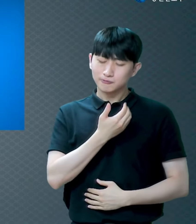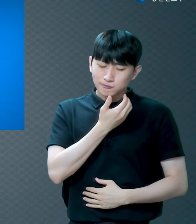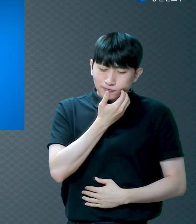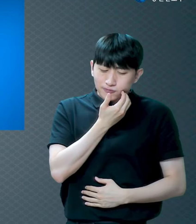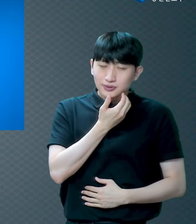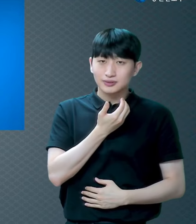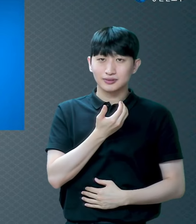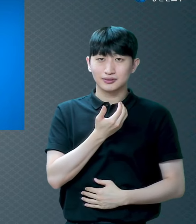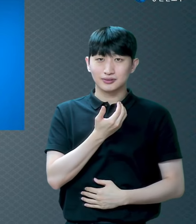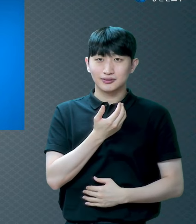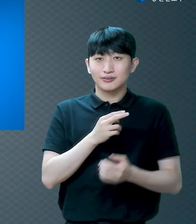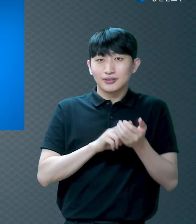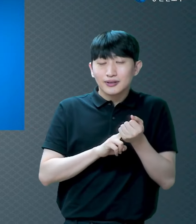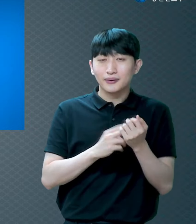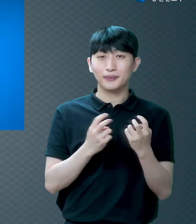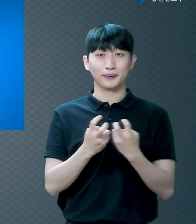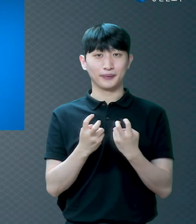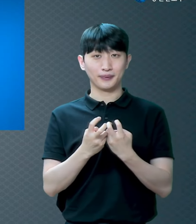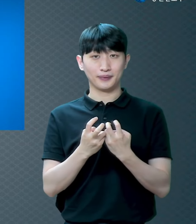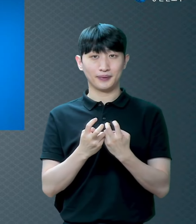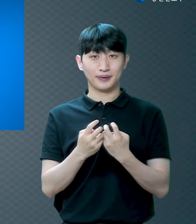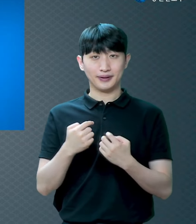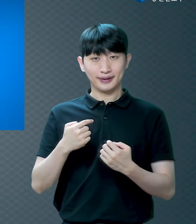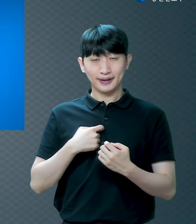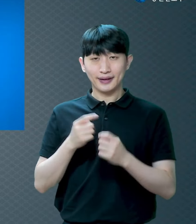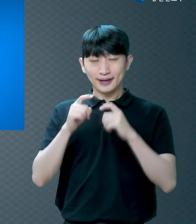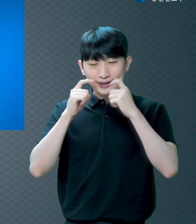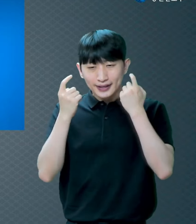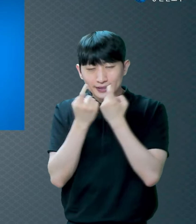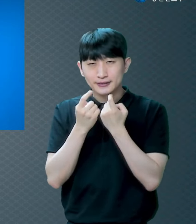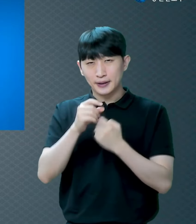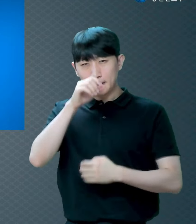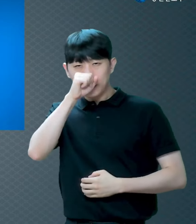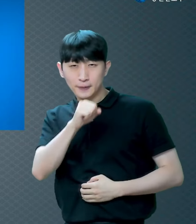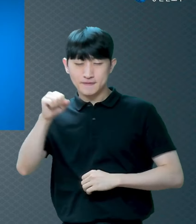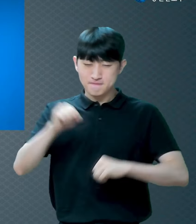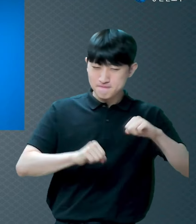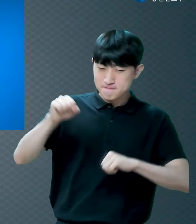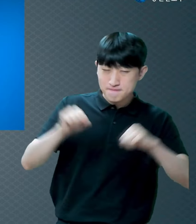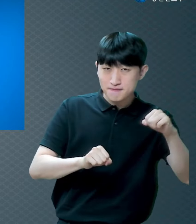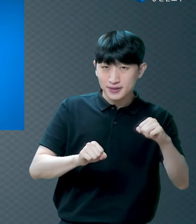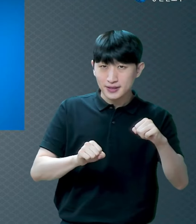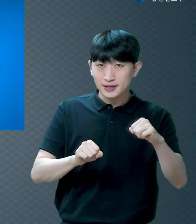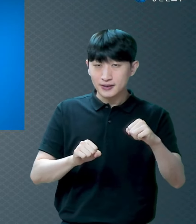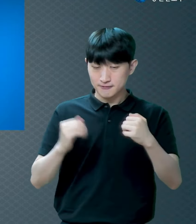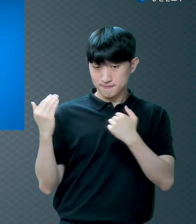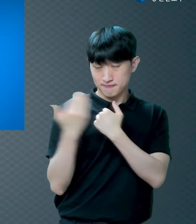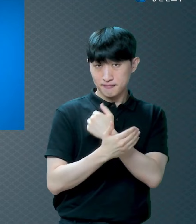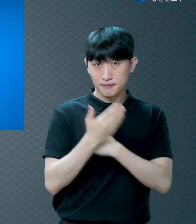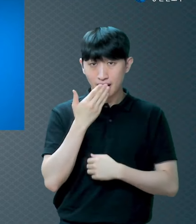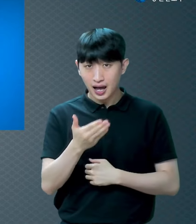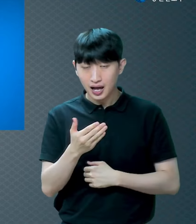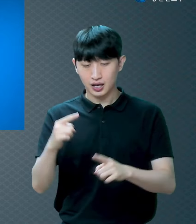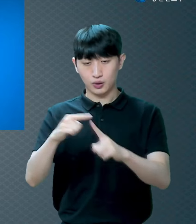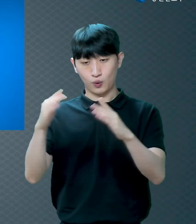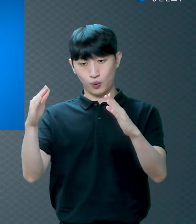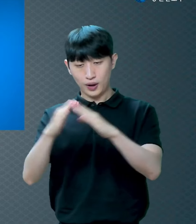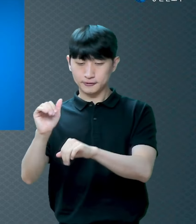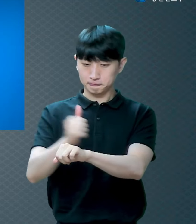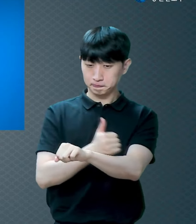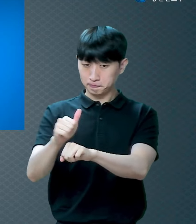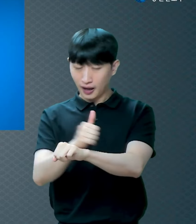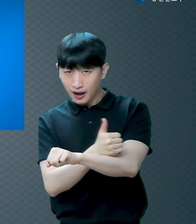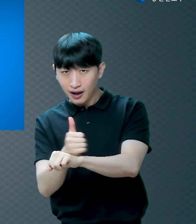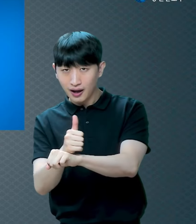가리워져요? 도덕으로 가리워져요? 착한 일에서 가리워져요? 교회 다녀서 가리워져요?